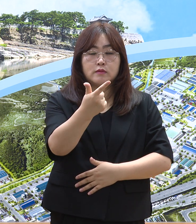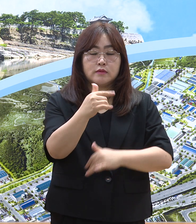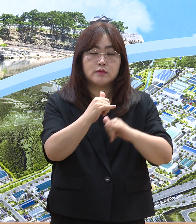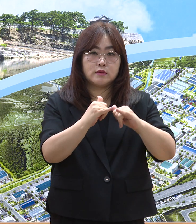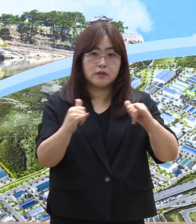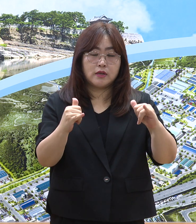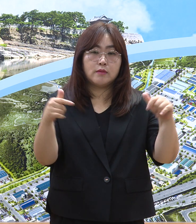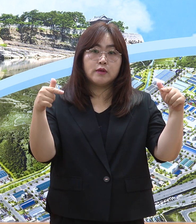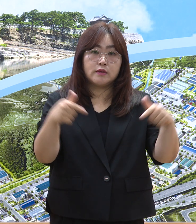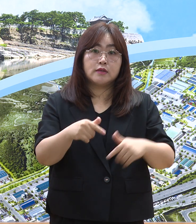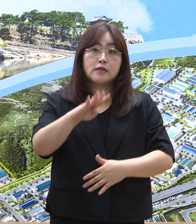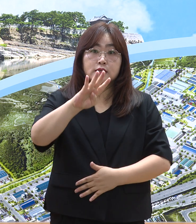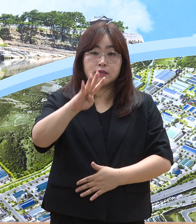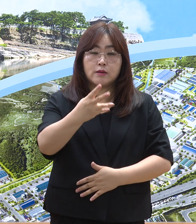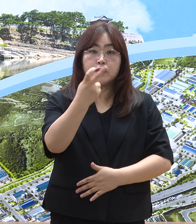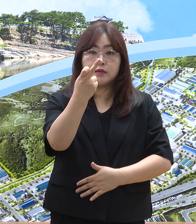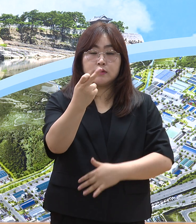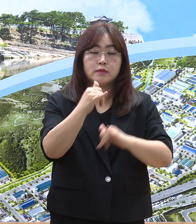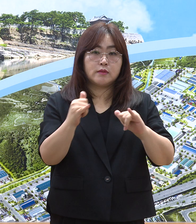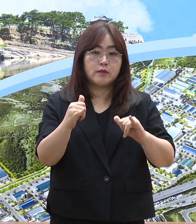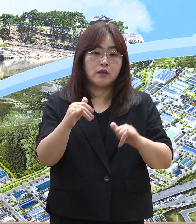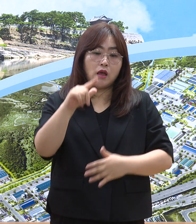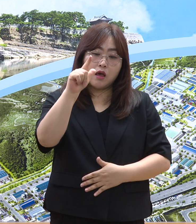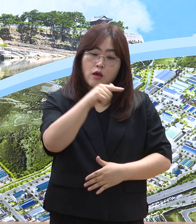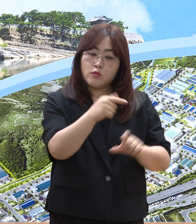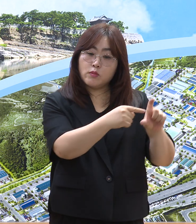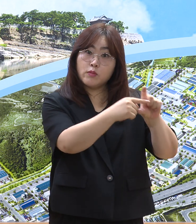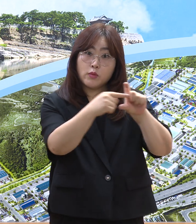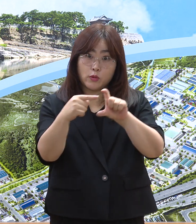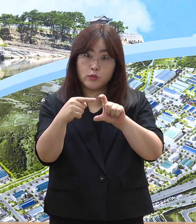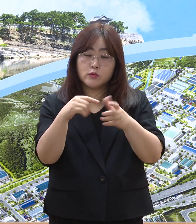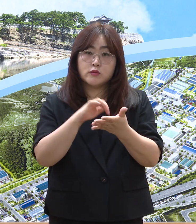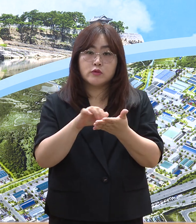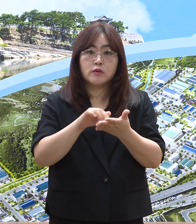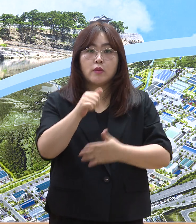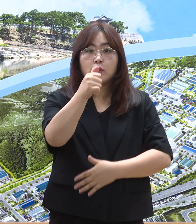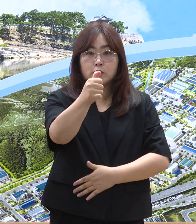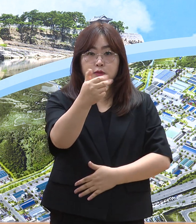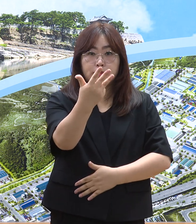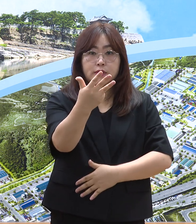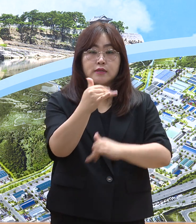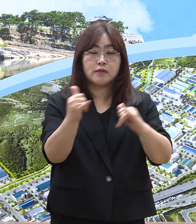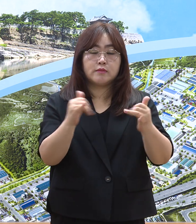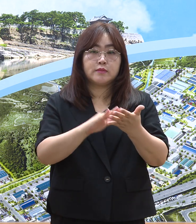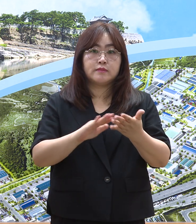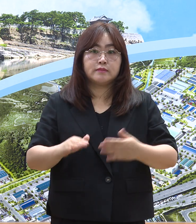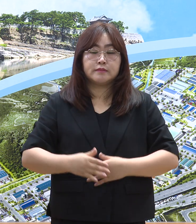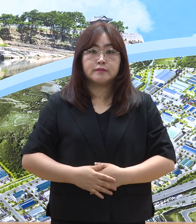412명이며 1일 평균 확진자 수는 58명입니다.